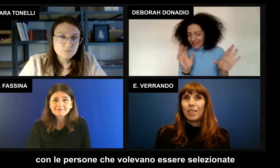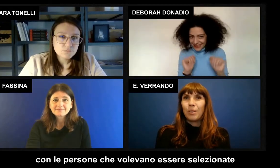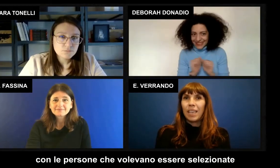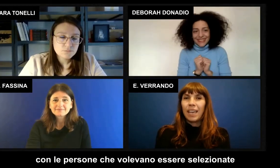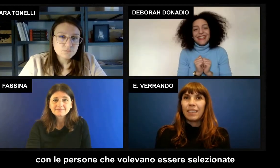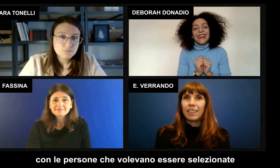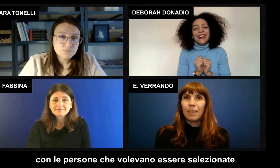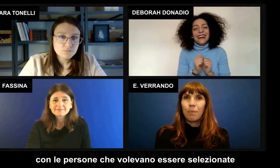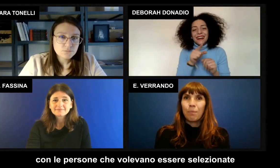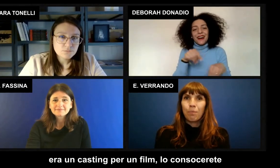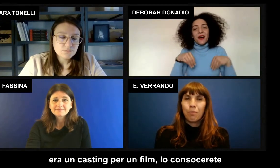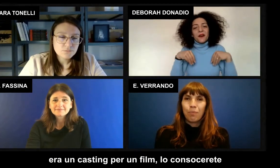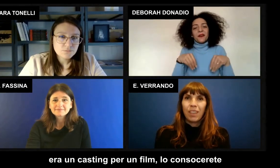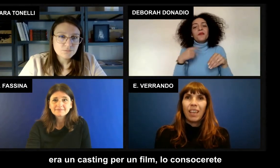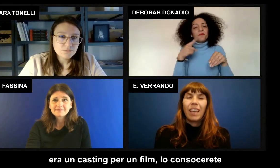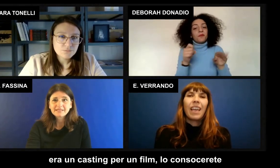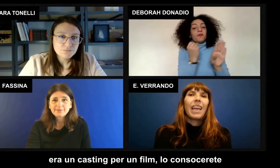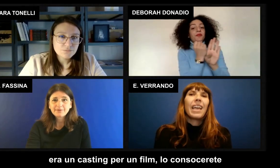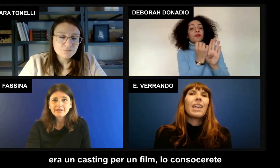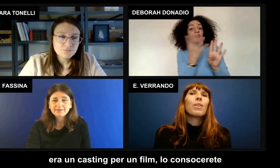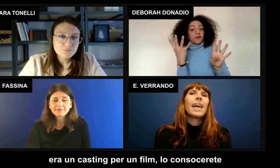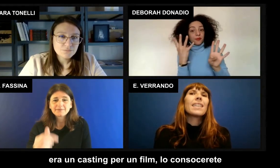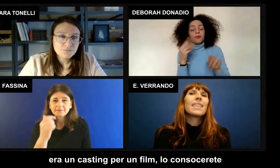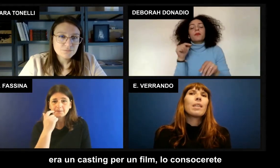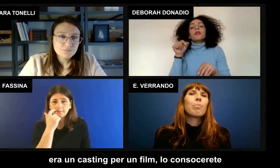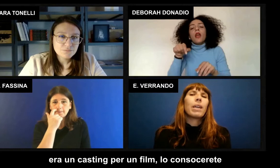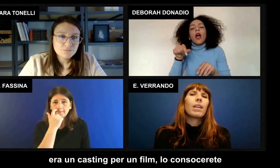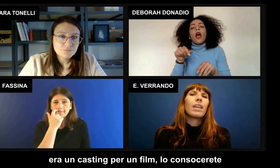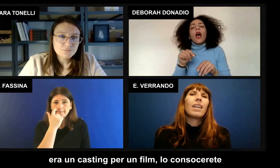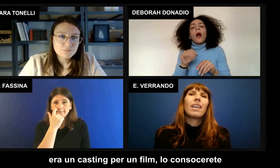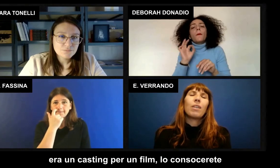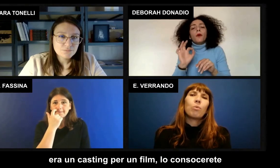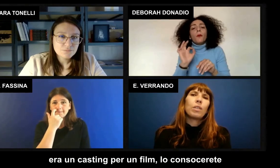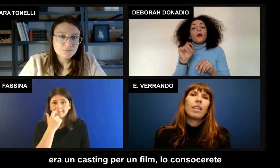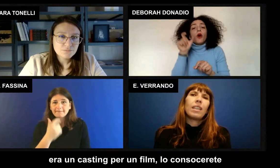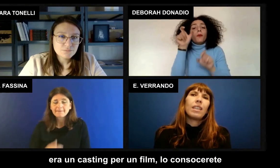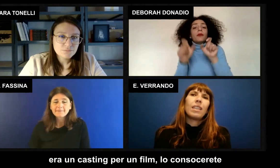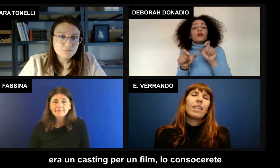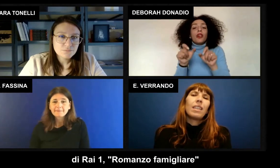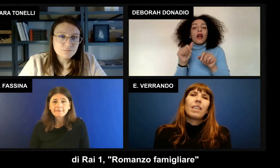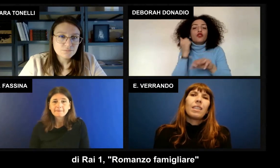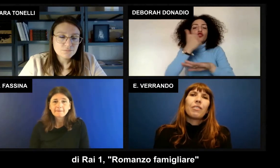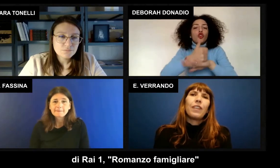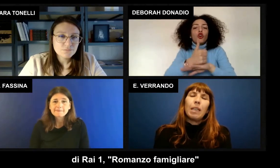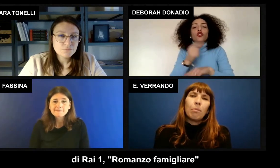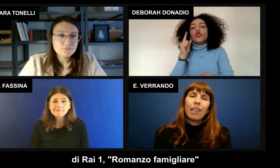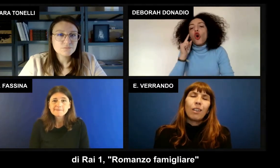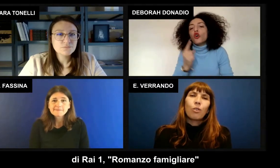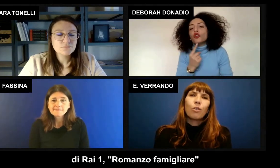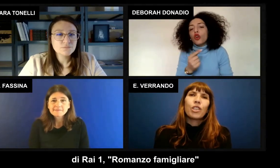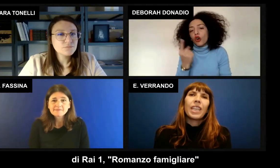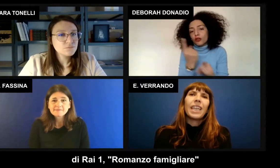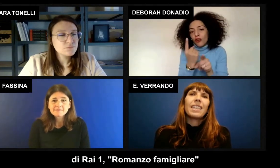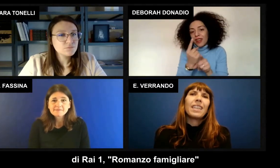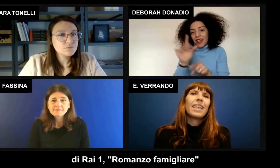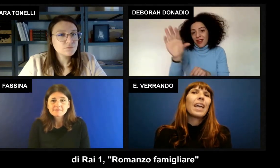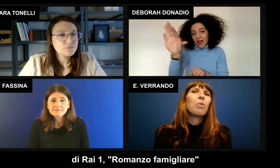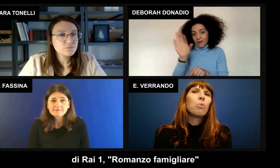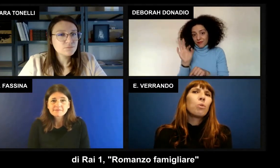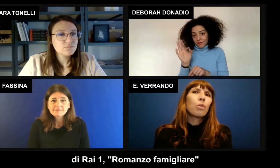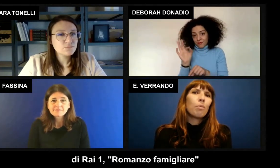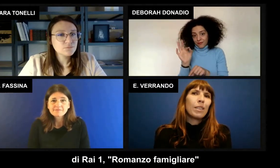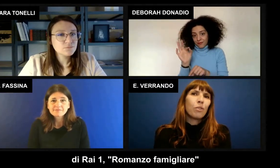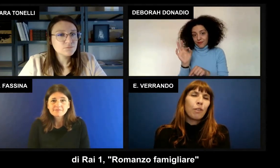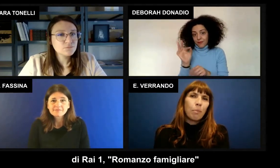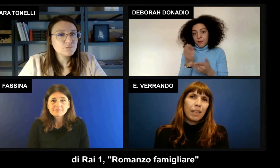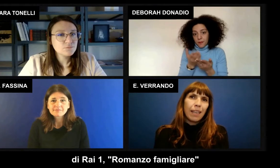selezionate. Era un casting per un film, lo conoscerete, di Rai